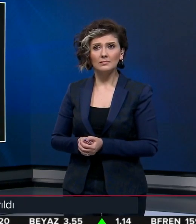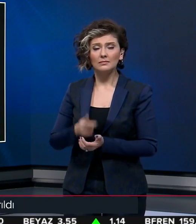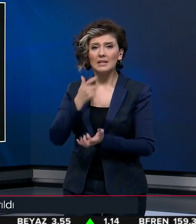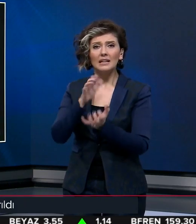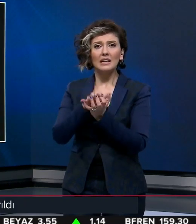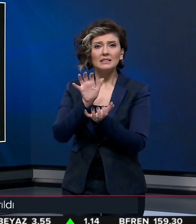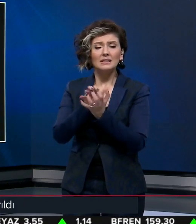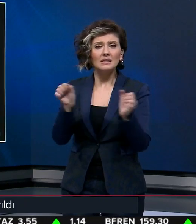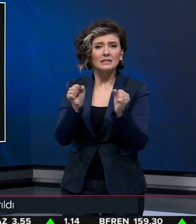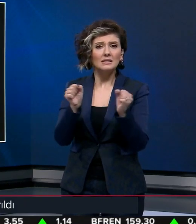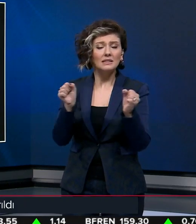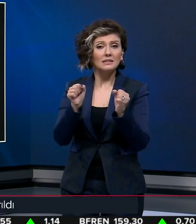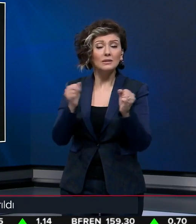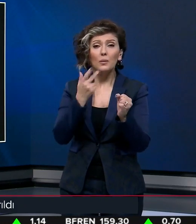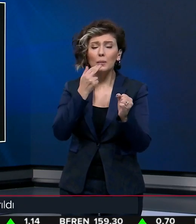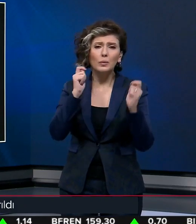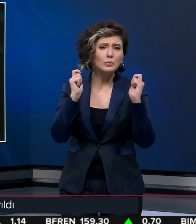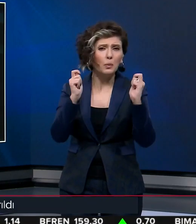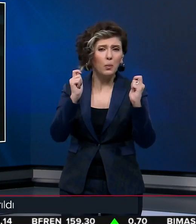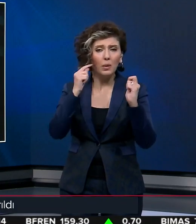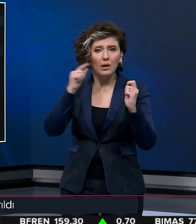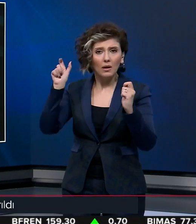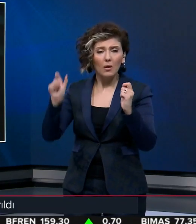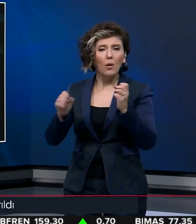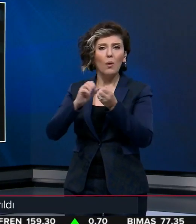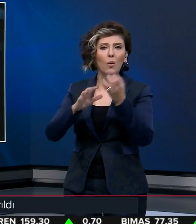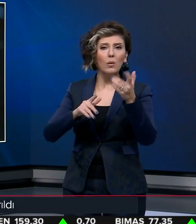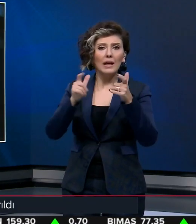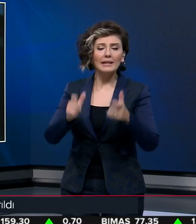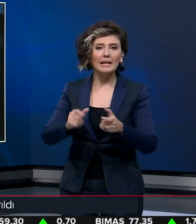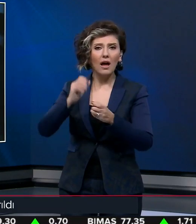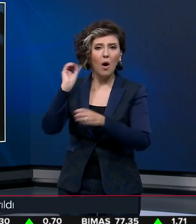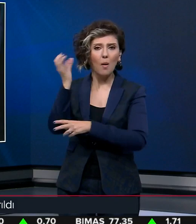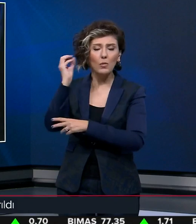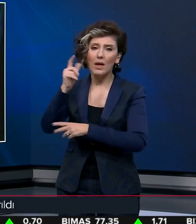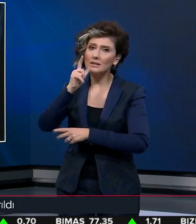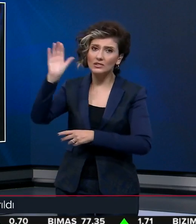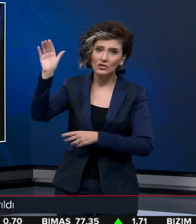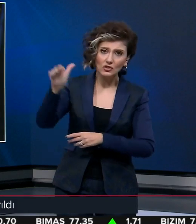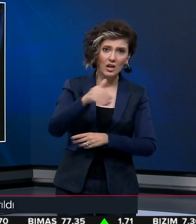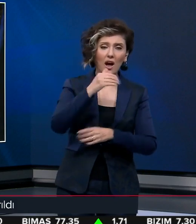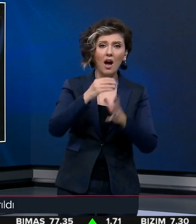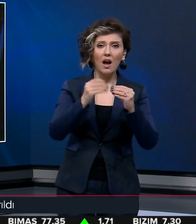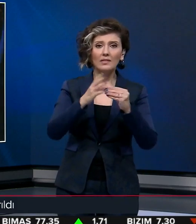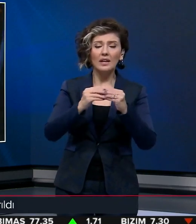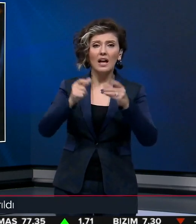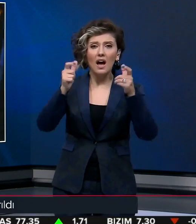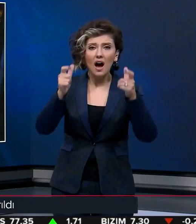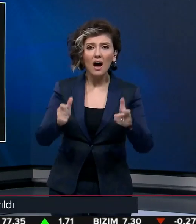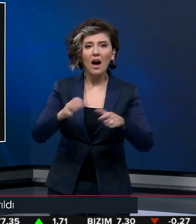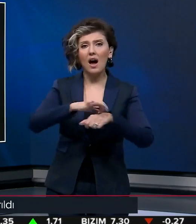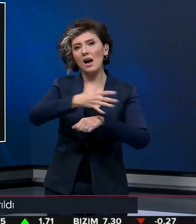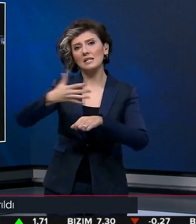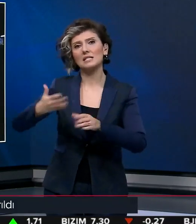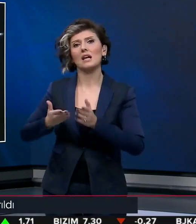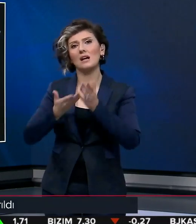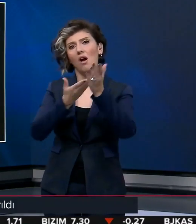Titreyen ve konuşmakta zorlanan kazazede olay yerine çağrılan ambulansla Adana Şehir Hastanesi'ne kaldırıldı.